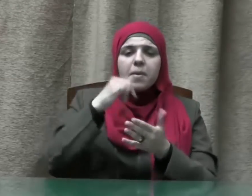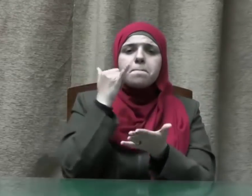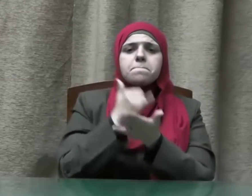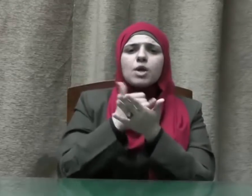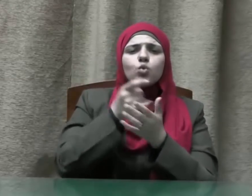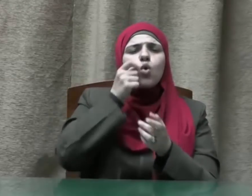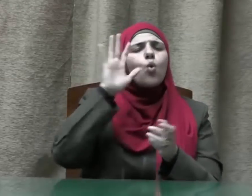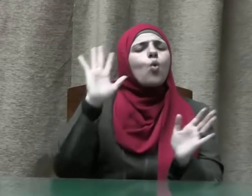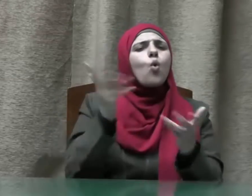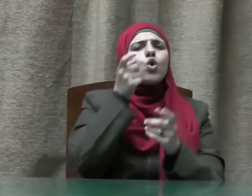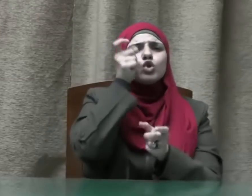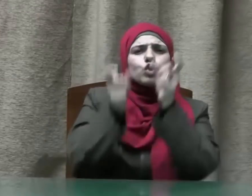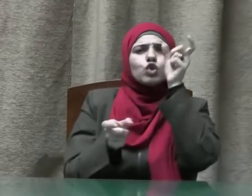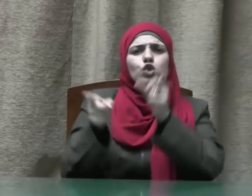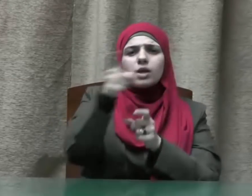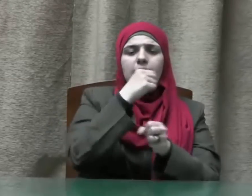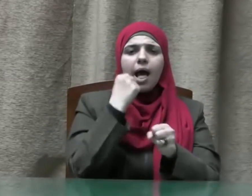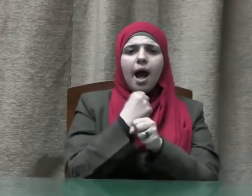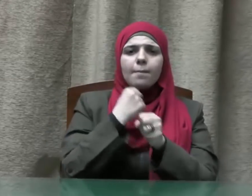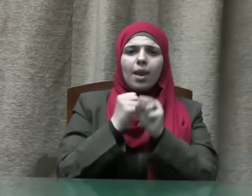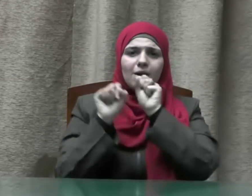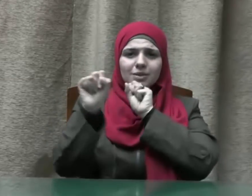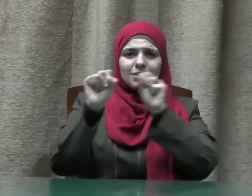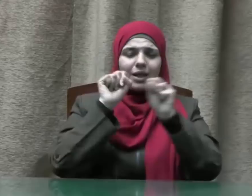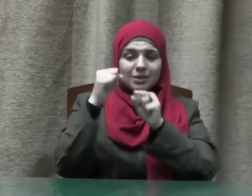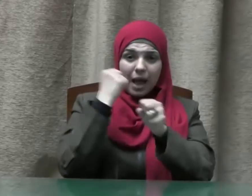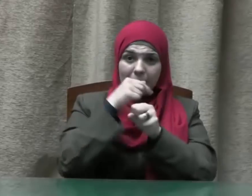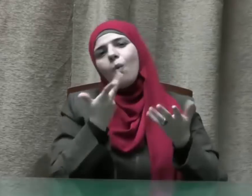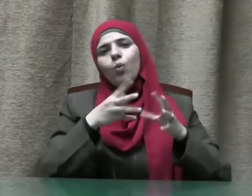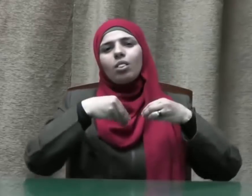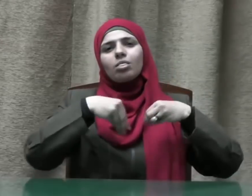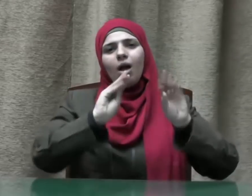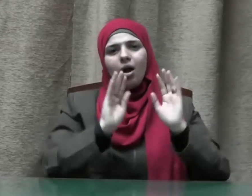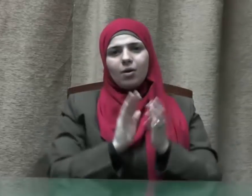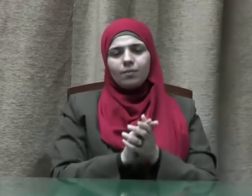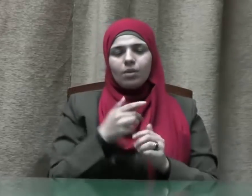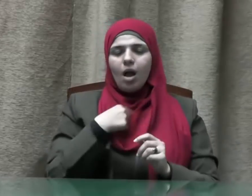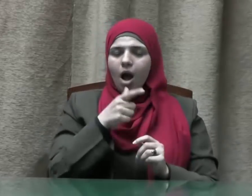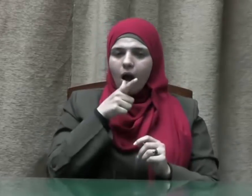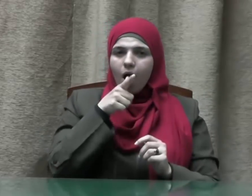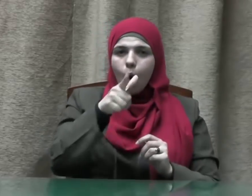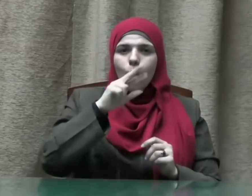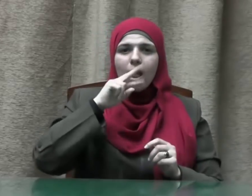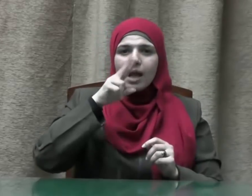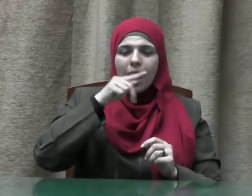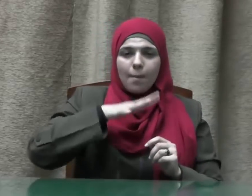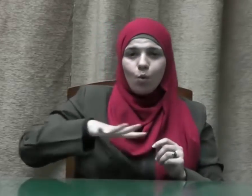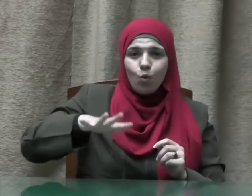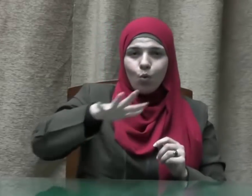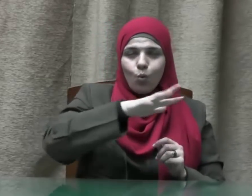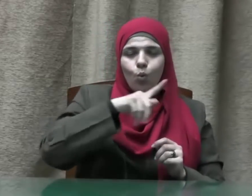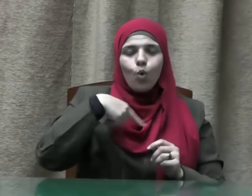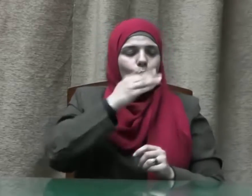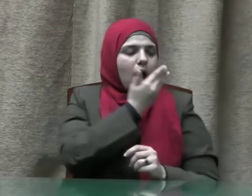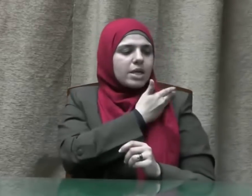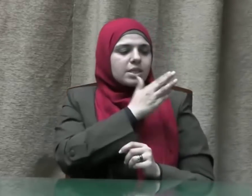من كلفا بمهمة من مهامها أقول قول هذا وأستغفر الله لي